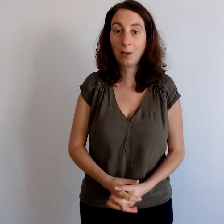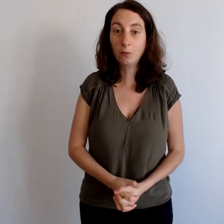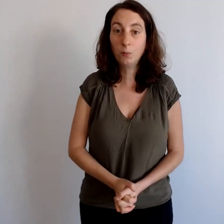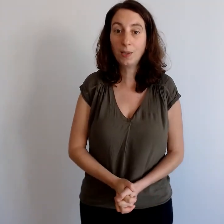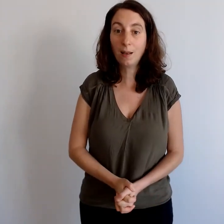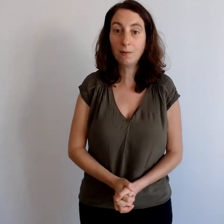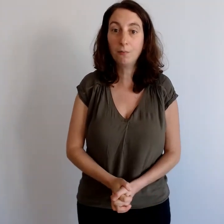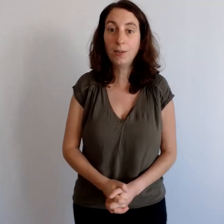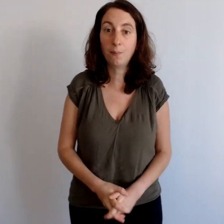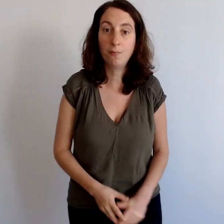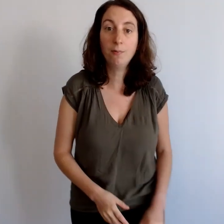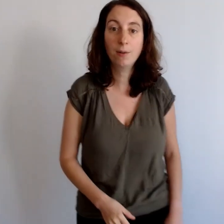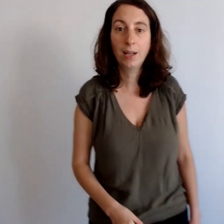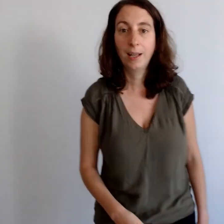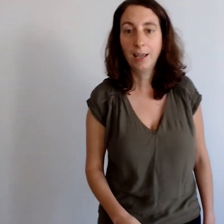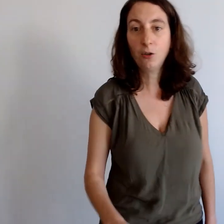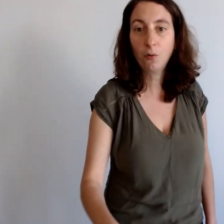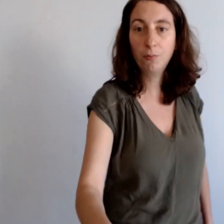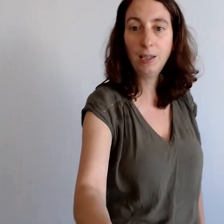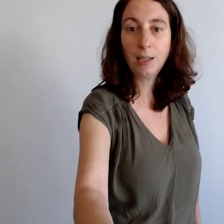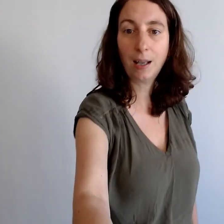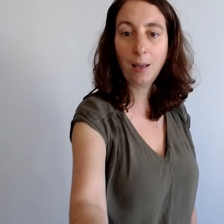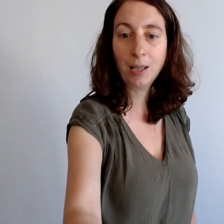tout ça vous a plu et je vous dis à bientôt.